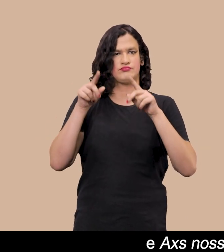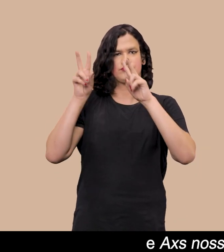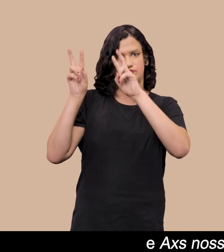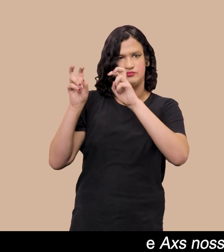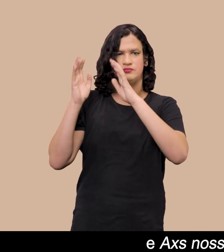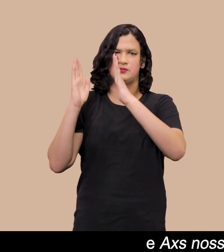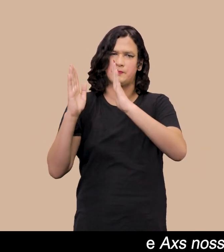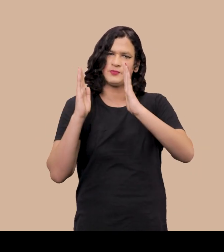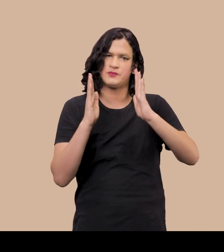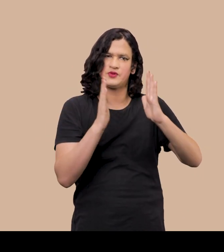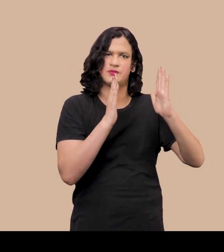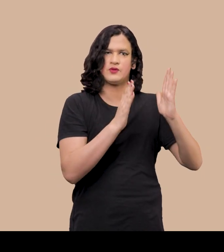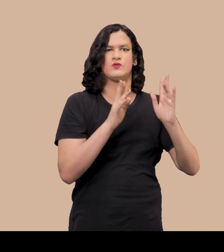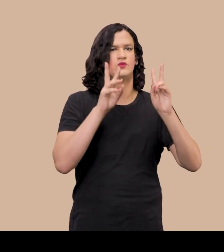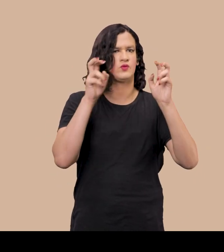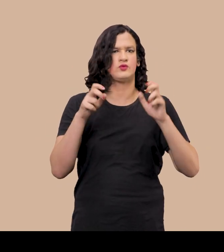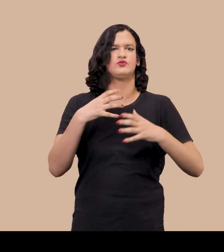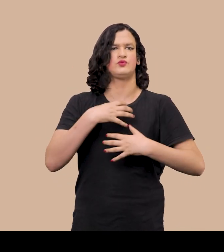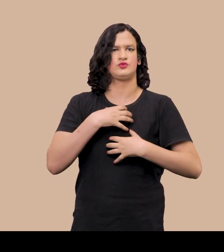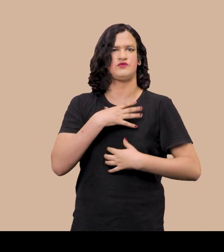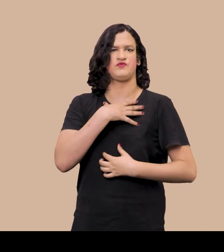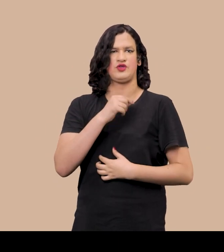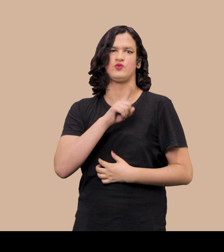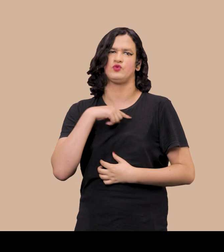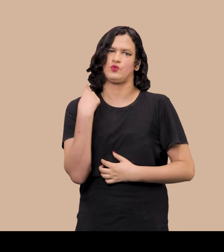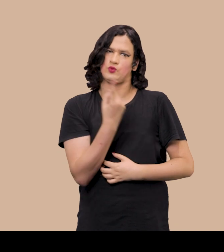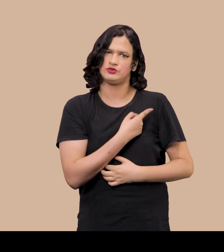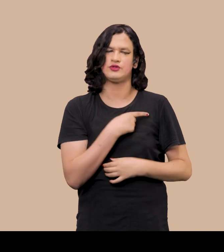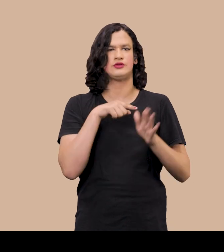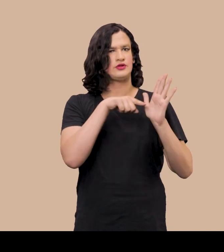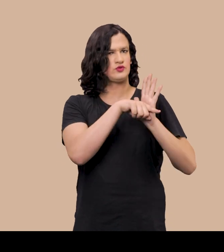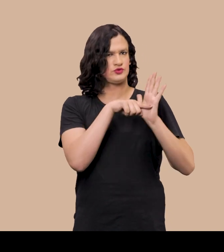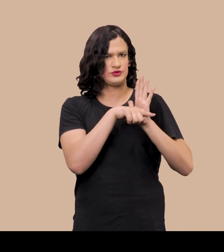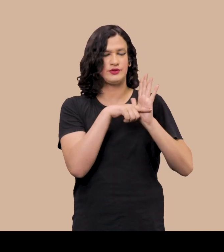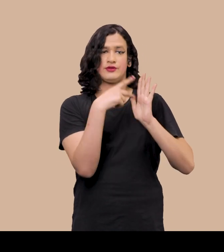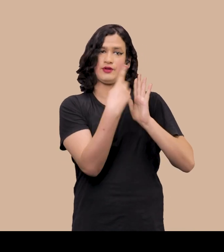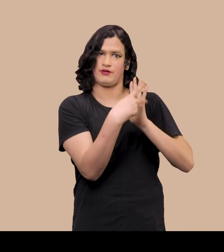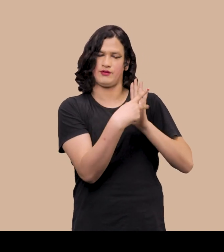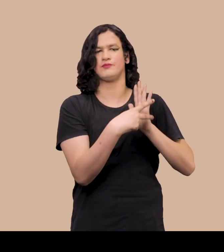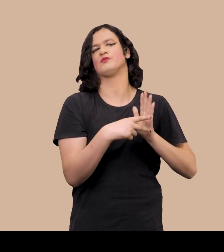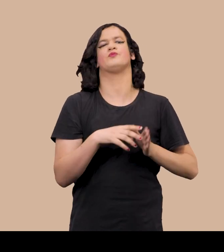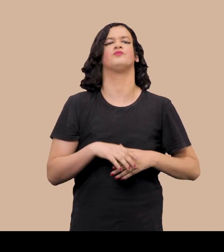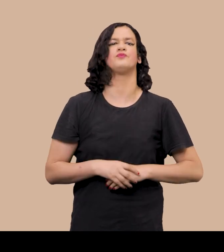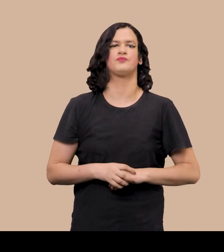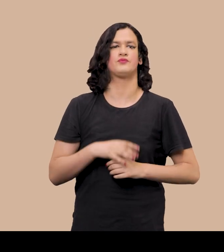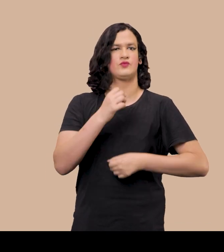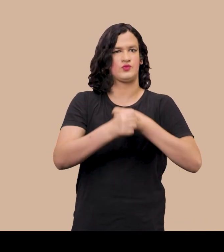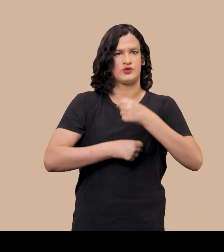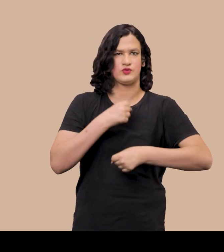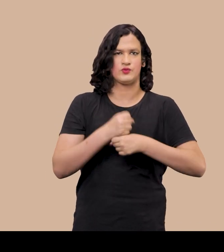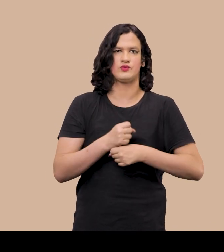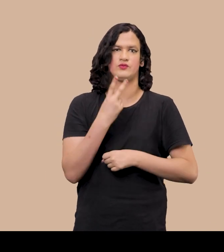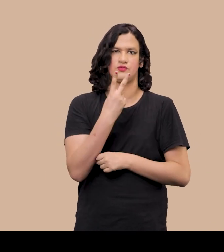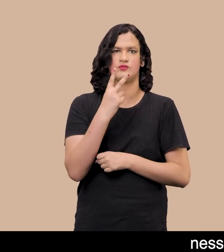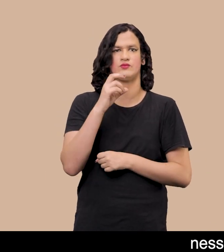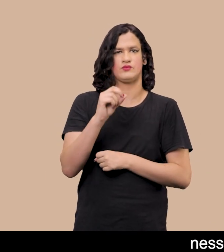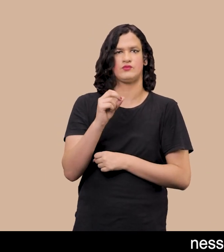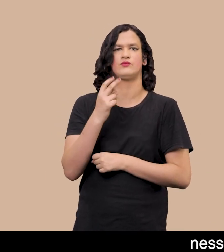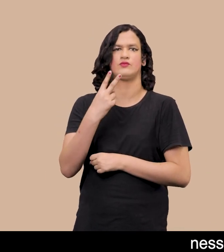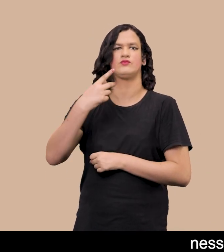do processo artístico E um dos temas recorrentes da sua pesquisa Iniciada em 2017 e ainda em produção